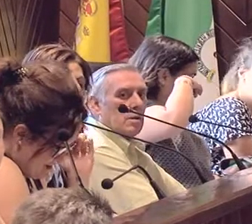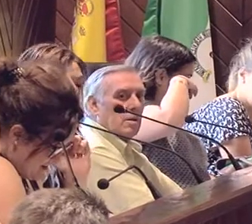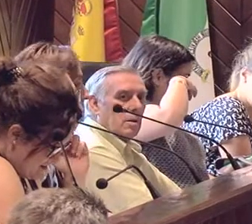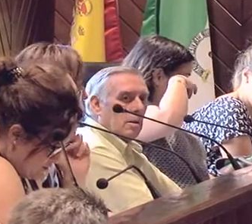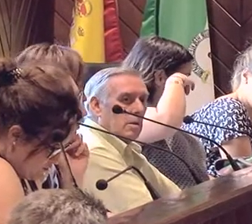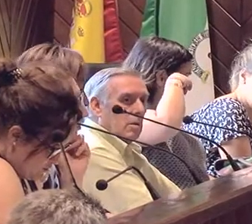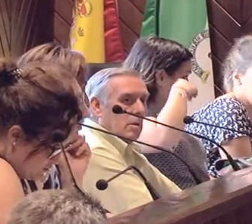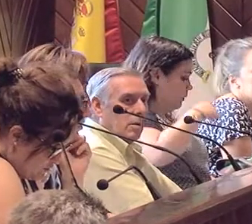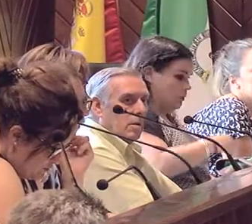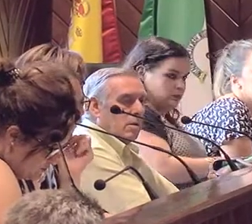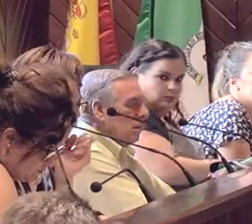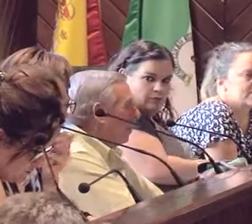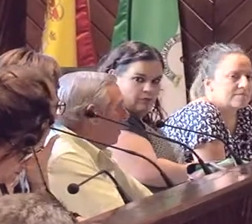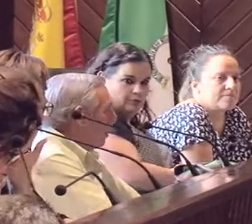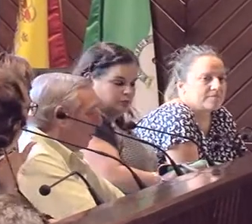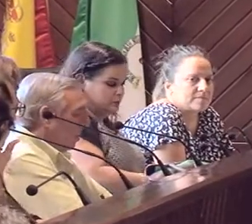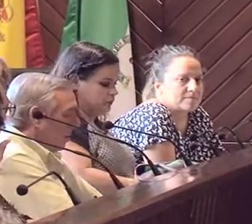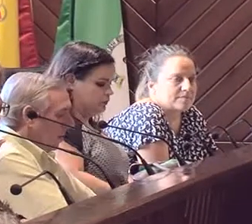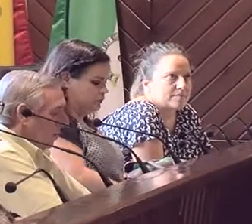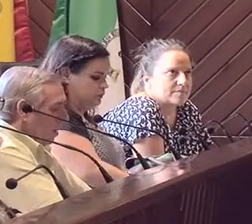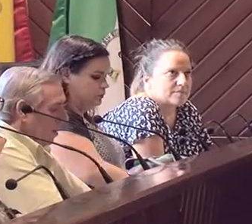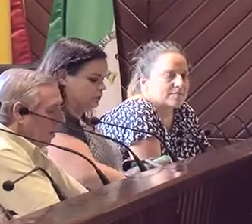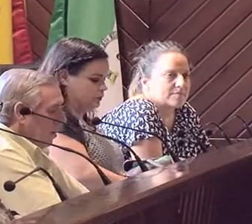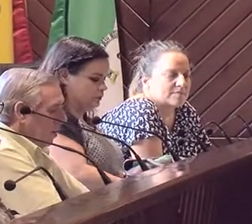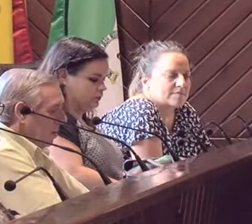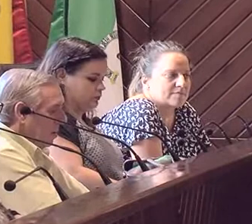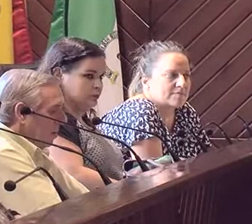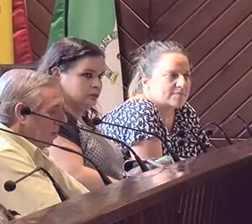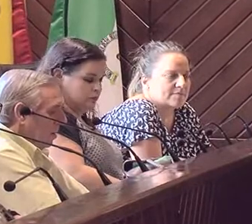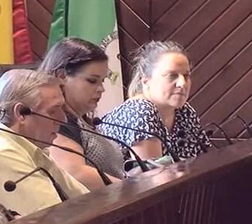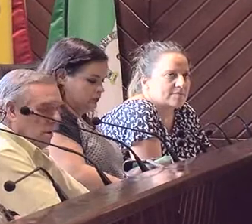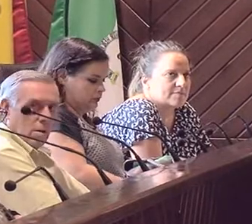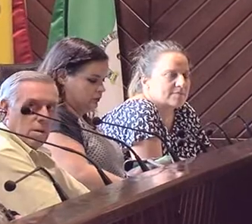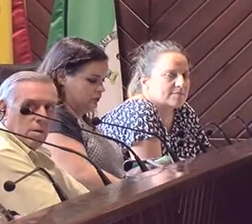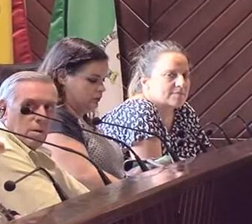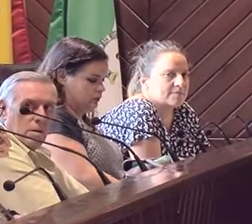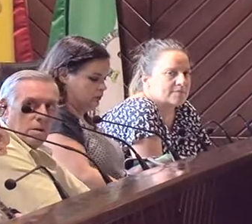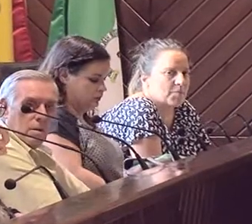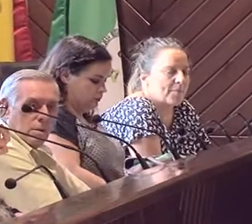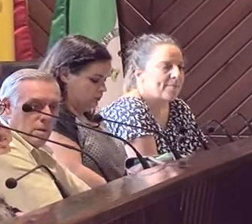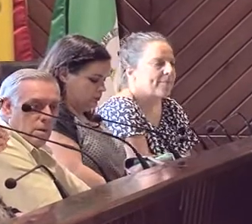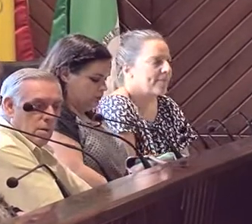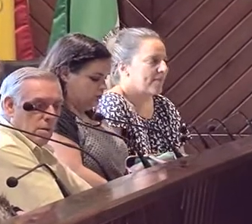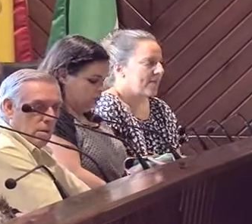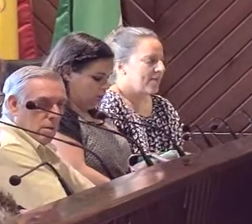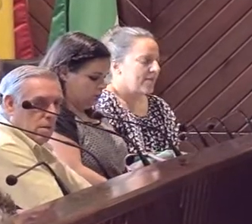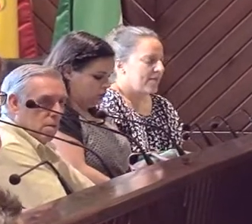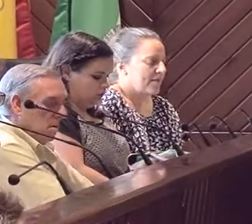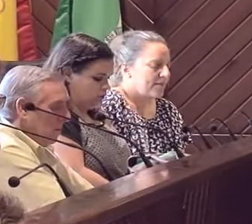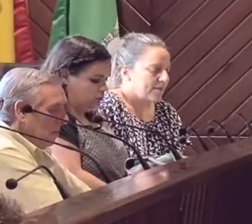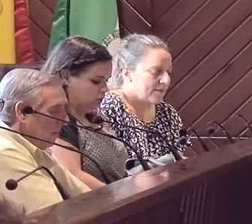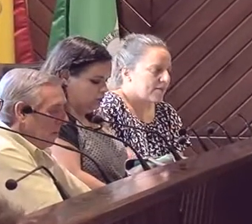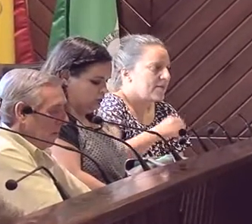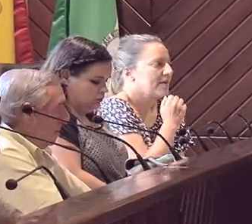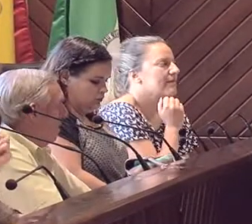De recuerda, viene la presidenta, Salomé Moreno Rodríguez, y un usuario